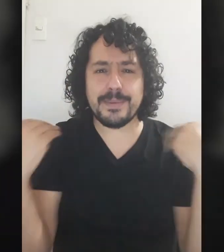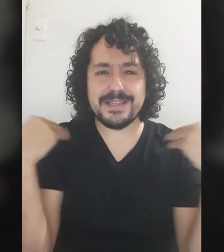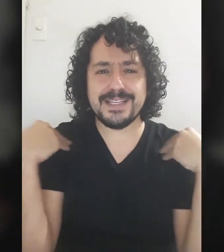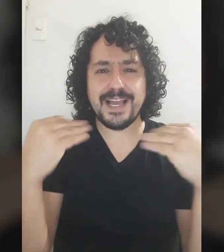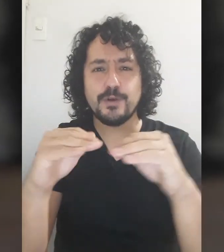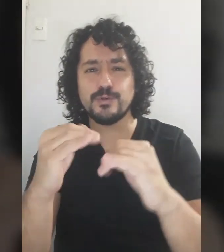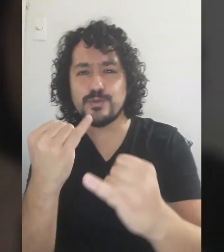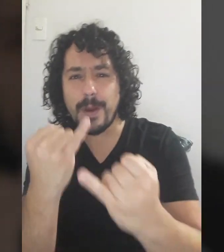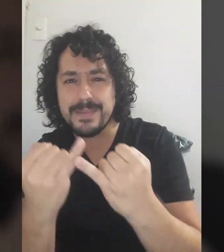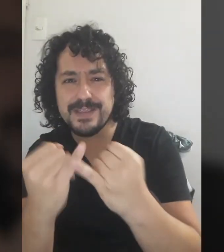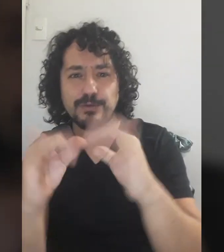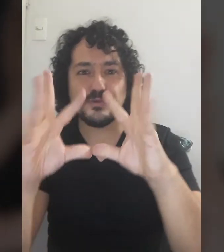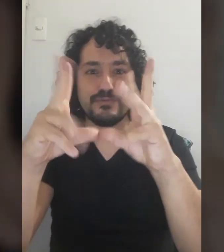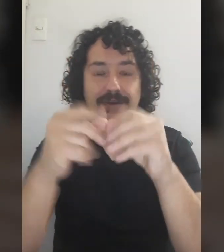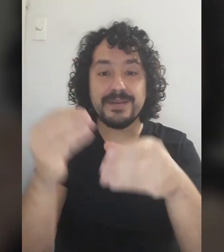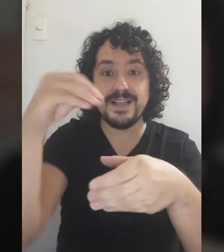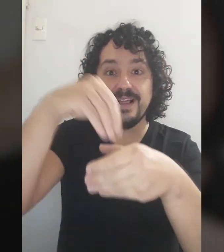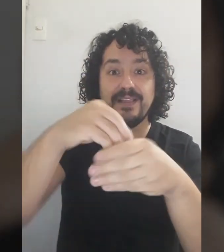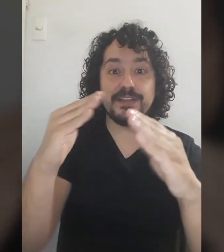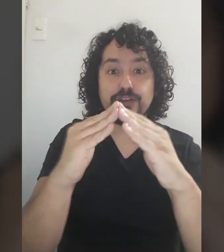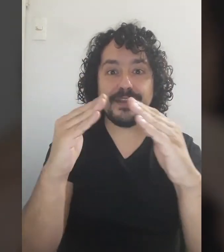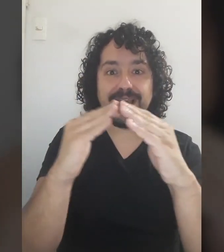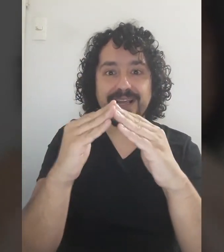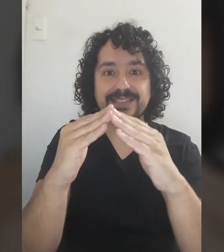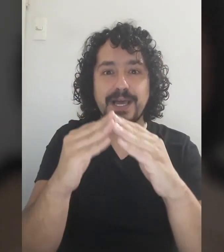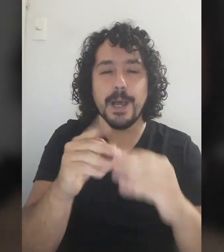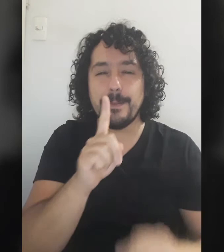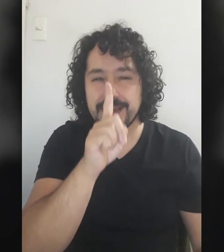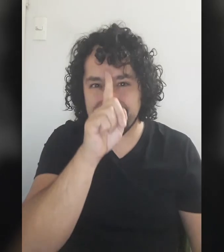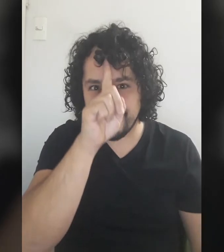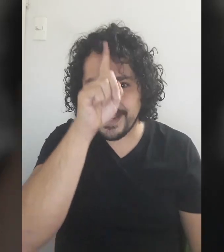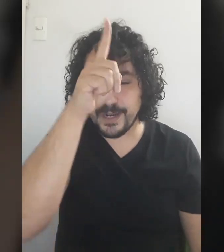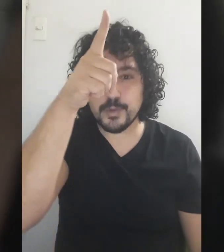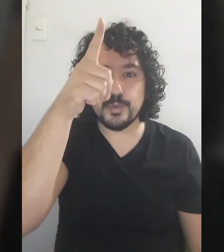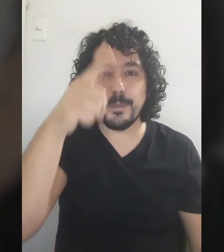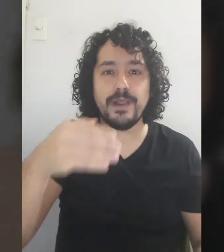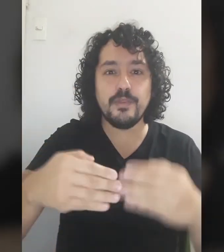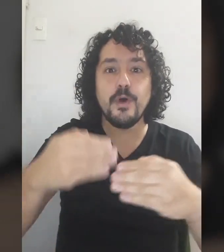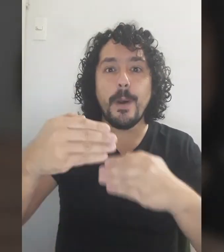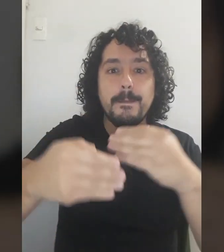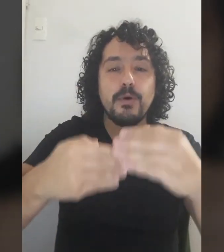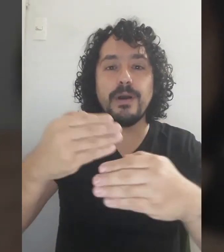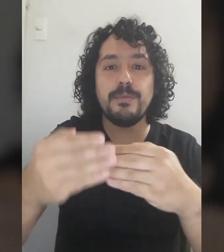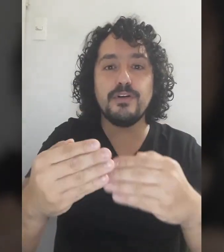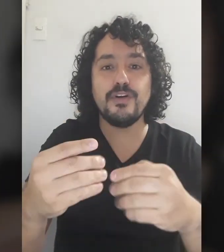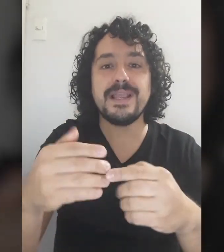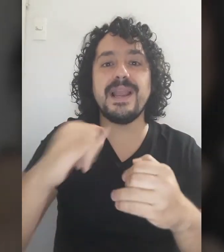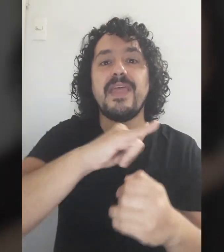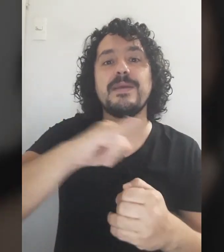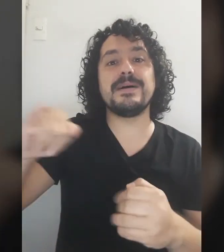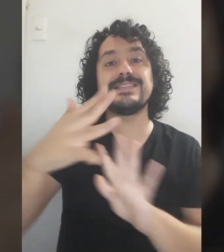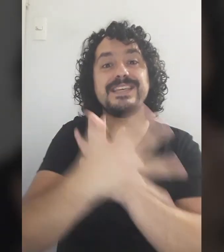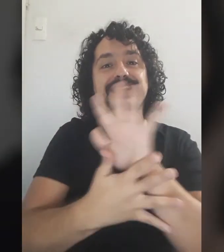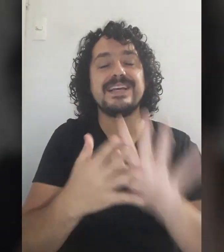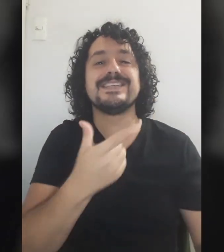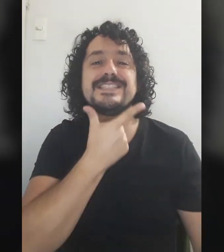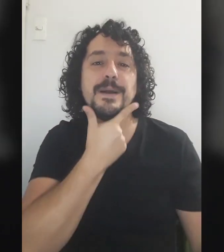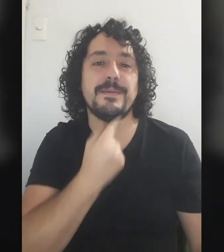practicar Con su amigo Con su familia Dentro de la casa Para que se vayan Acostumbrando Poco a poco Y la demás seña Sea más